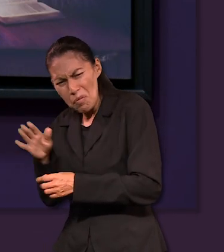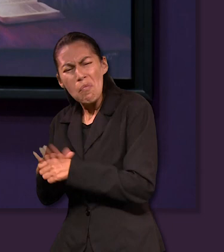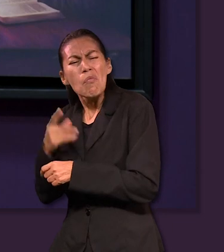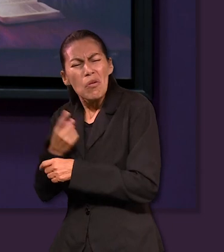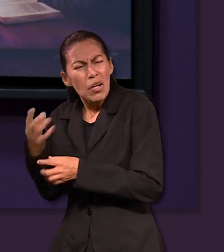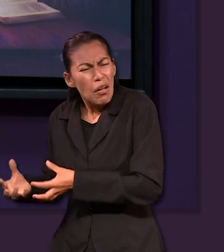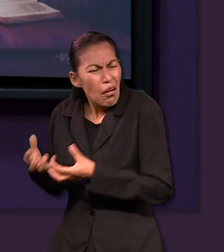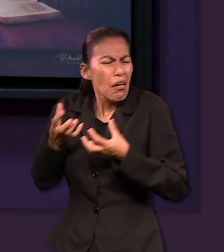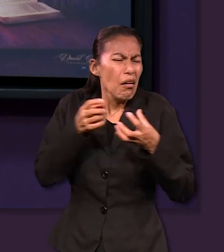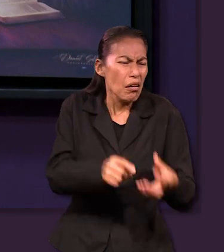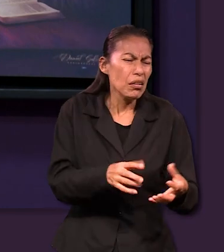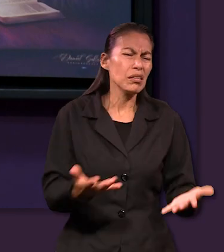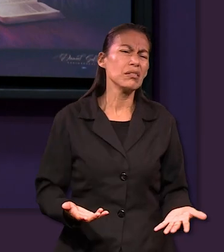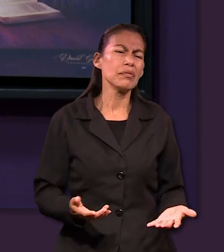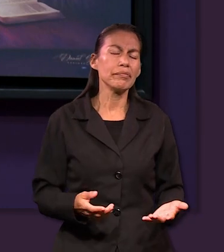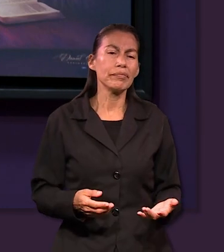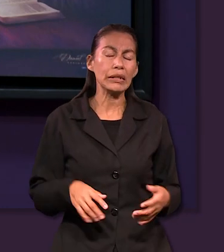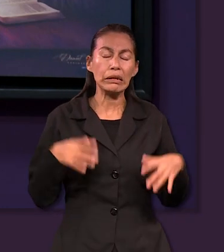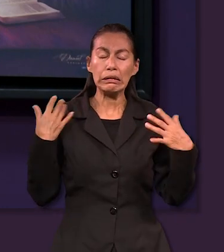nosotros? ¿Para qué nos sacaste de Egipto?